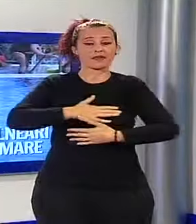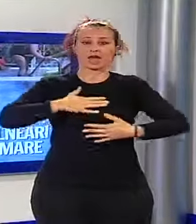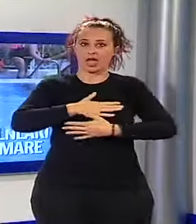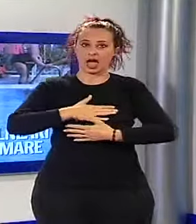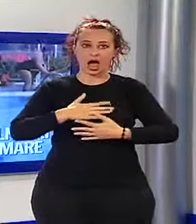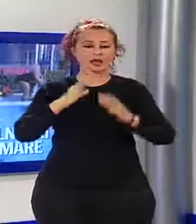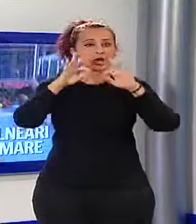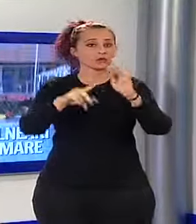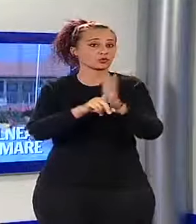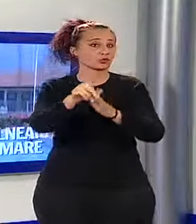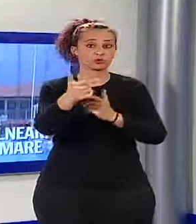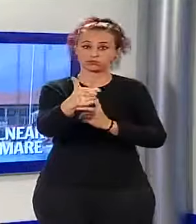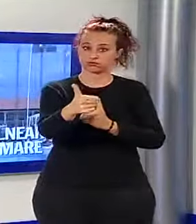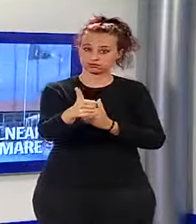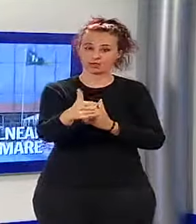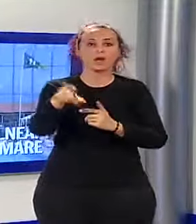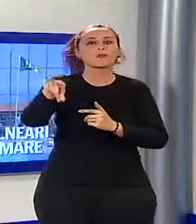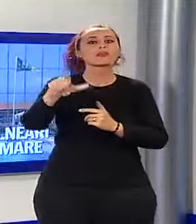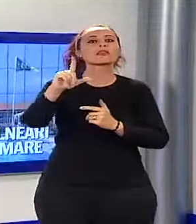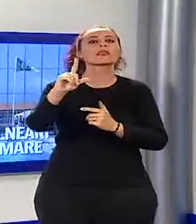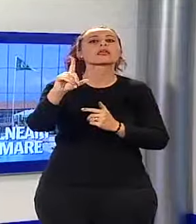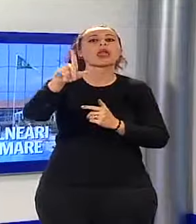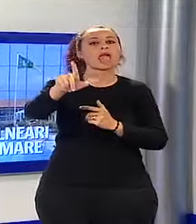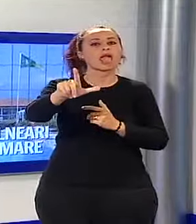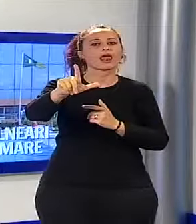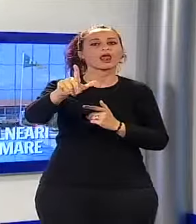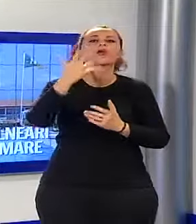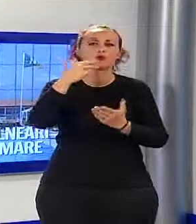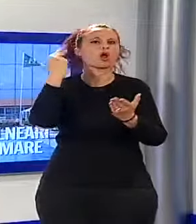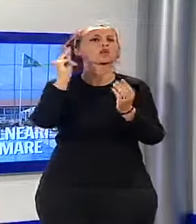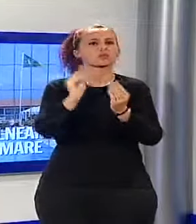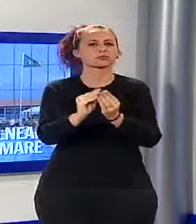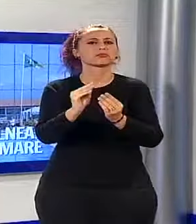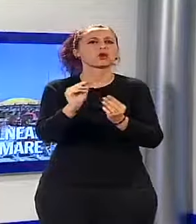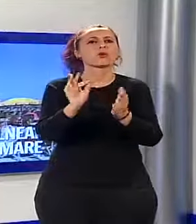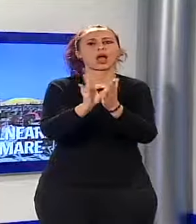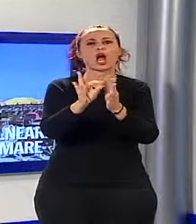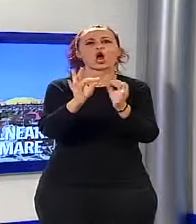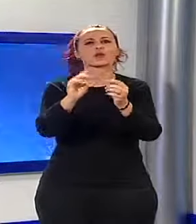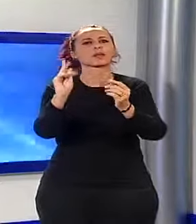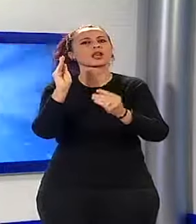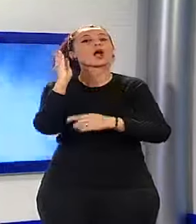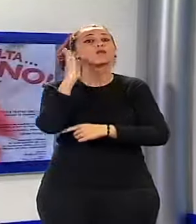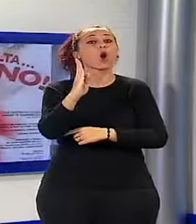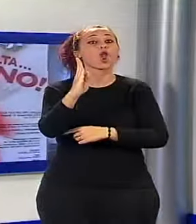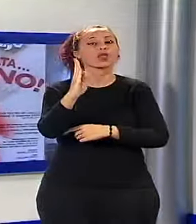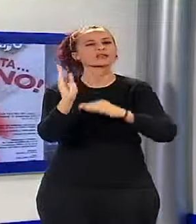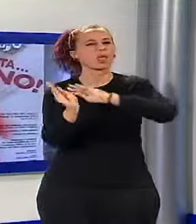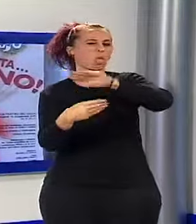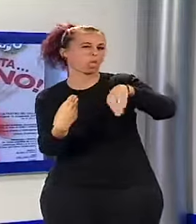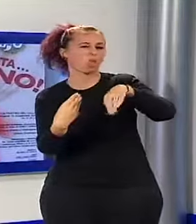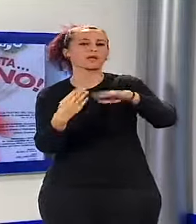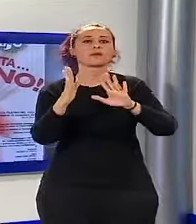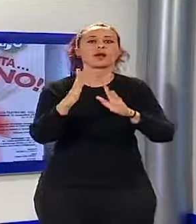PDL sembra appoggiare la norma che avrebbe permesso di aggirare la famigerata Bolkestein, il parere dei